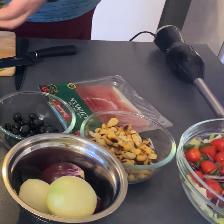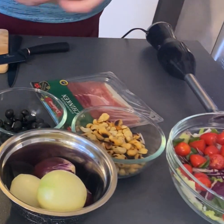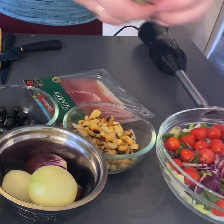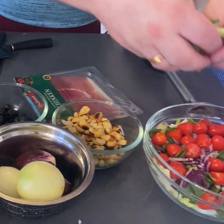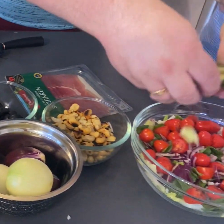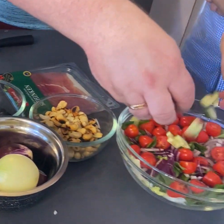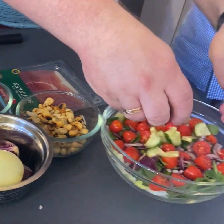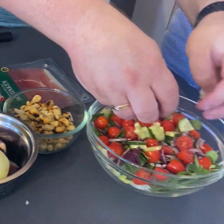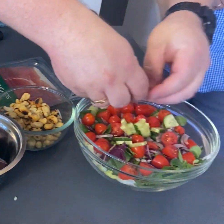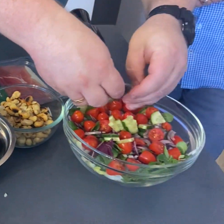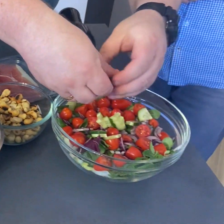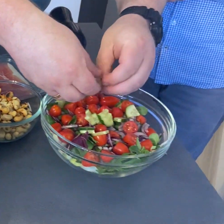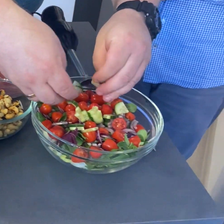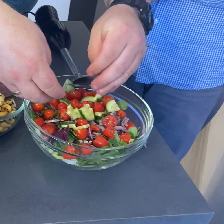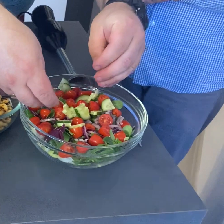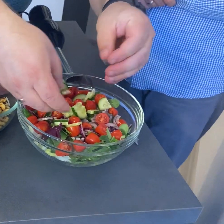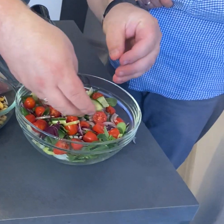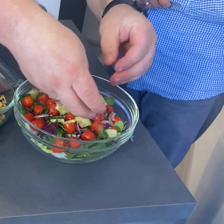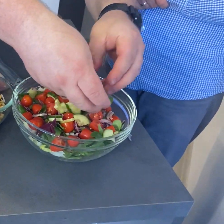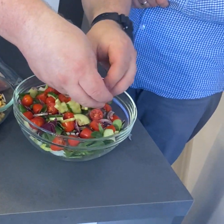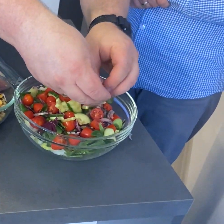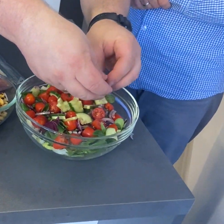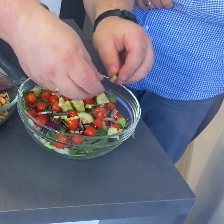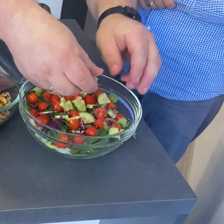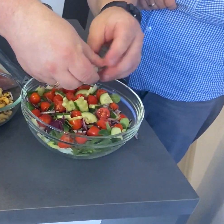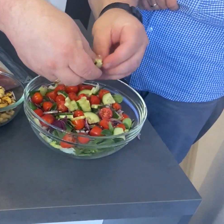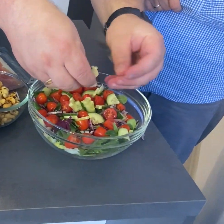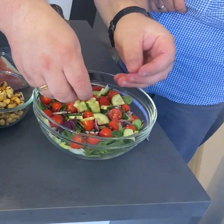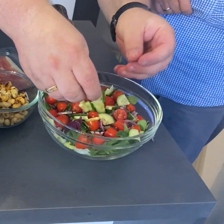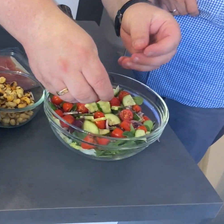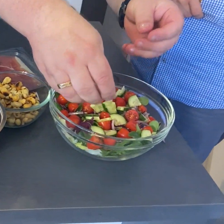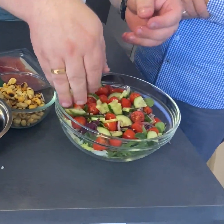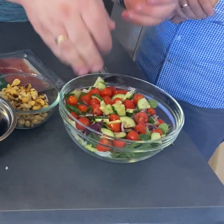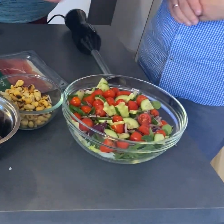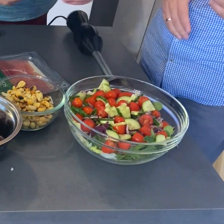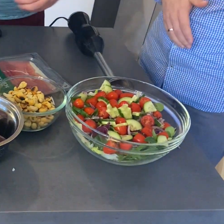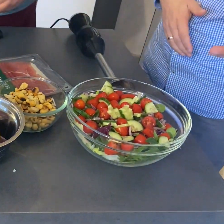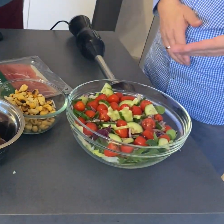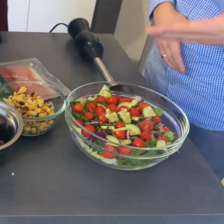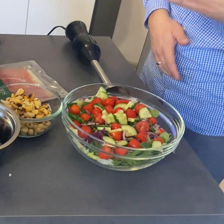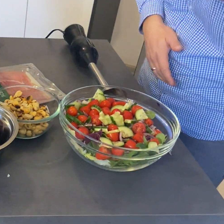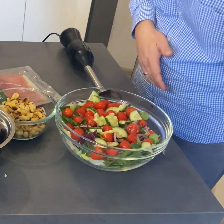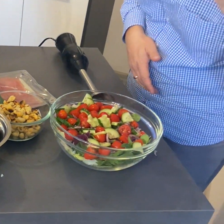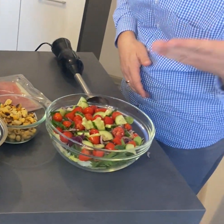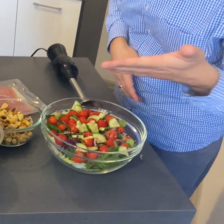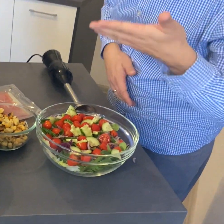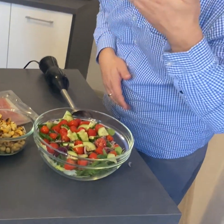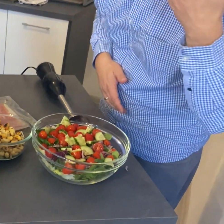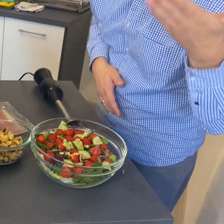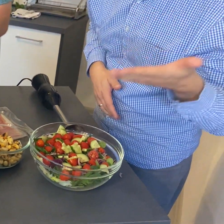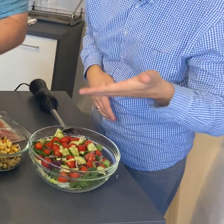Są tu świeże, pachnące kawałki zielonego ogórka.